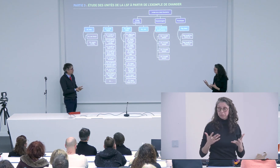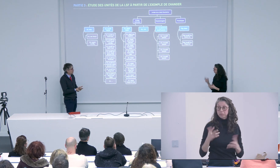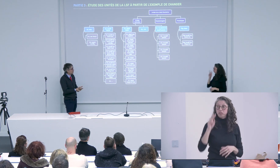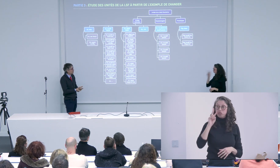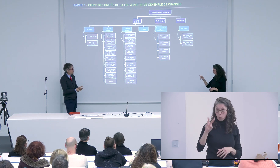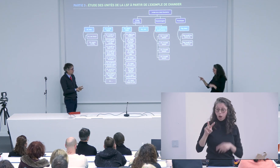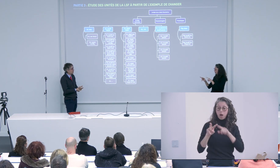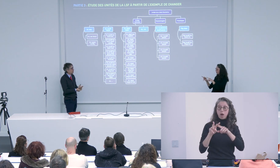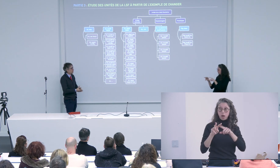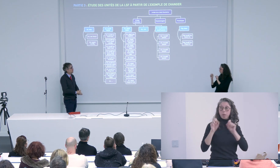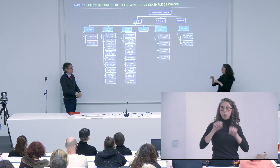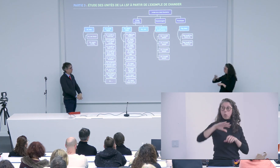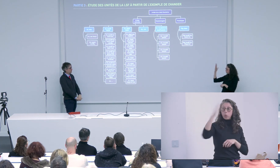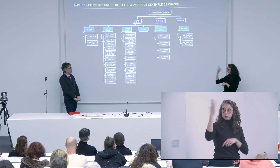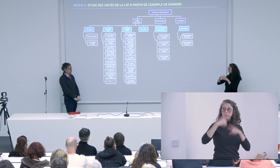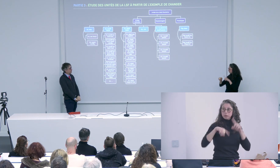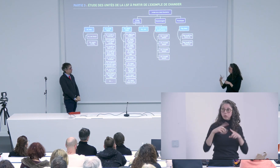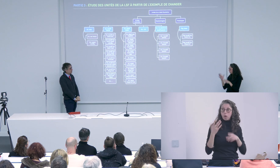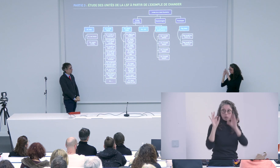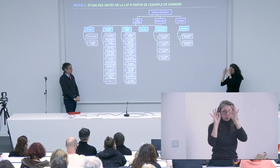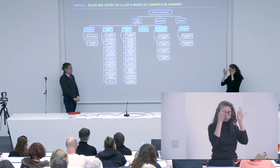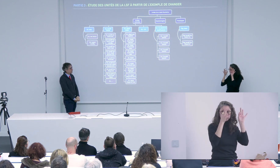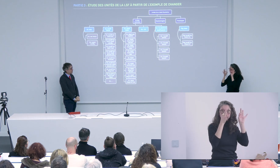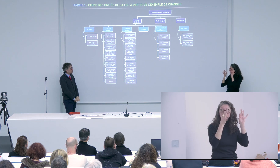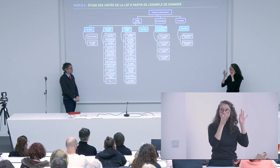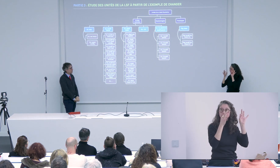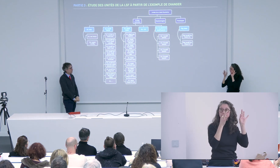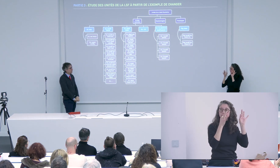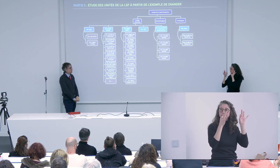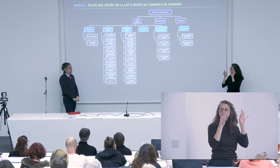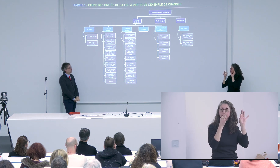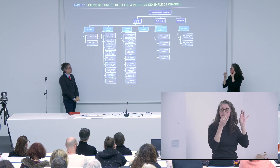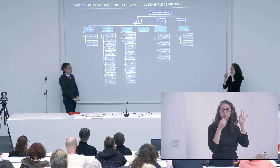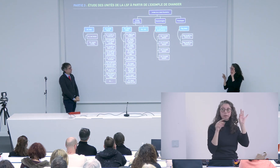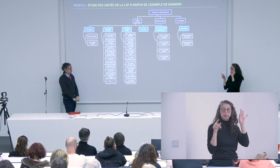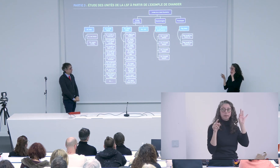voir alors voir donc on peut avoir ça